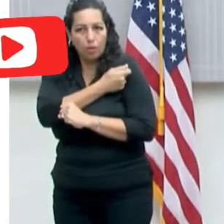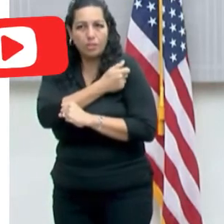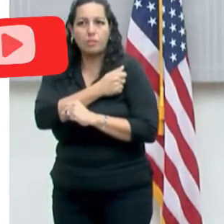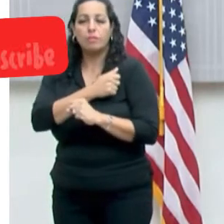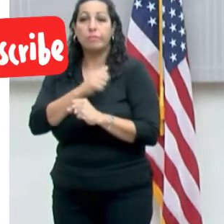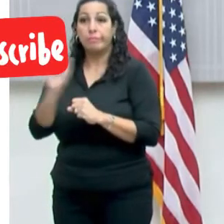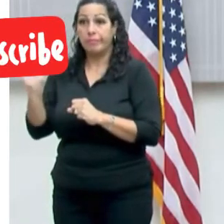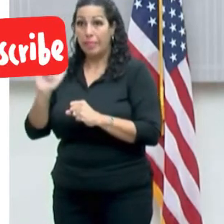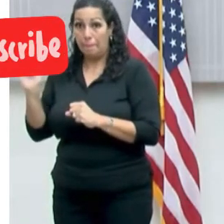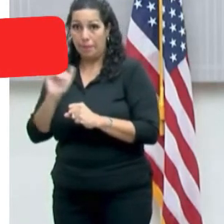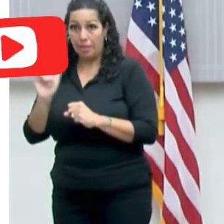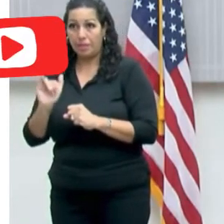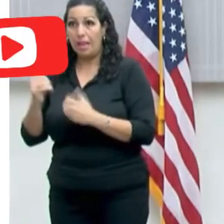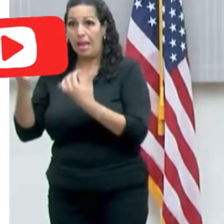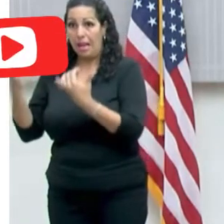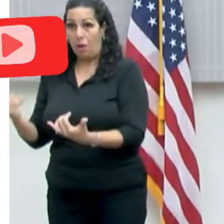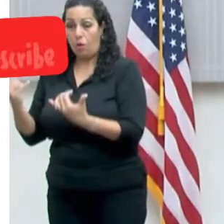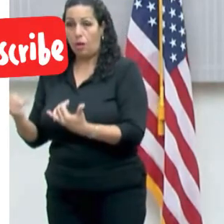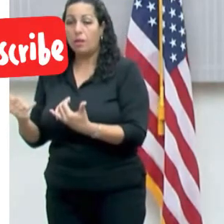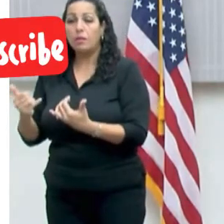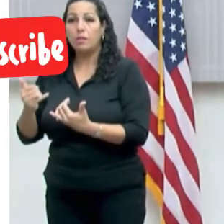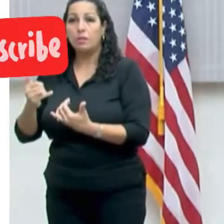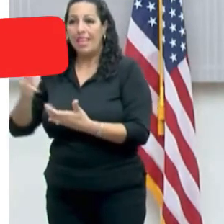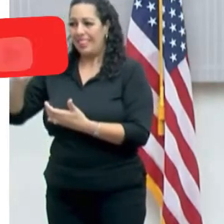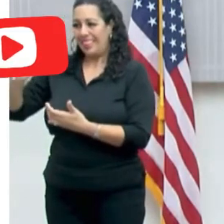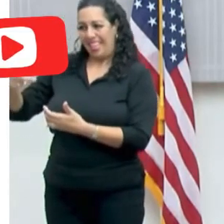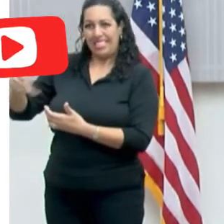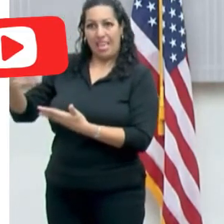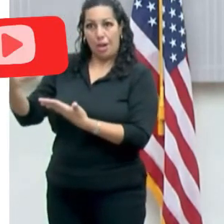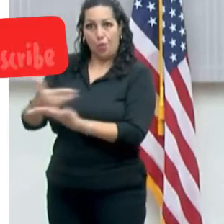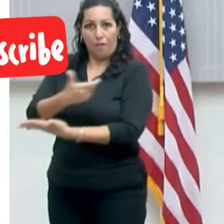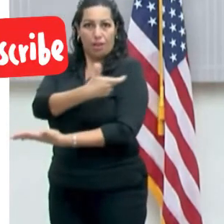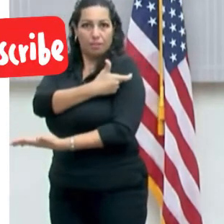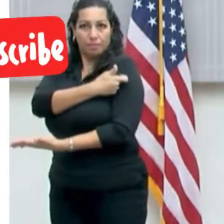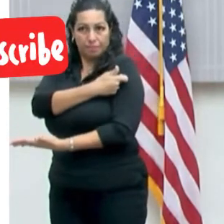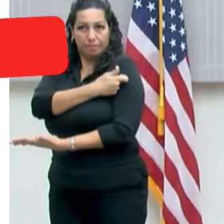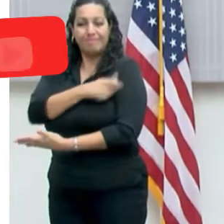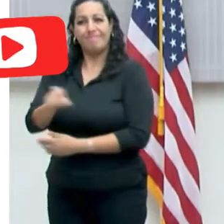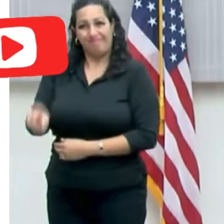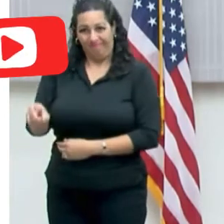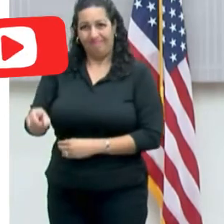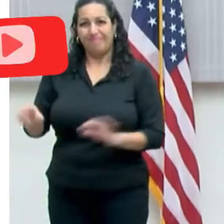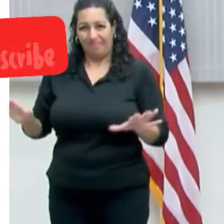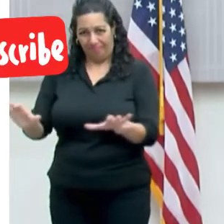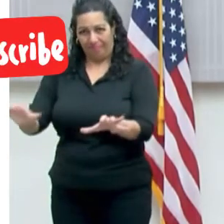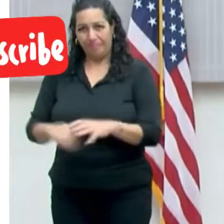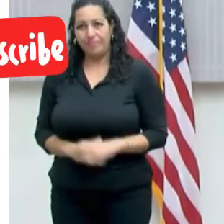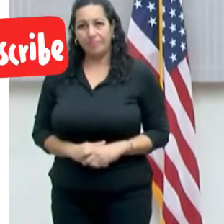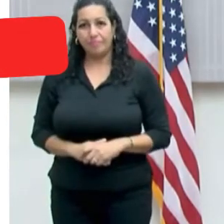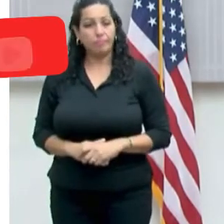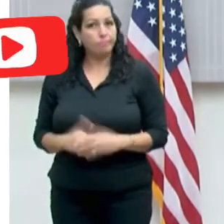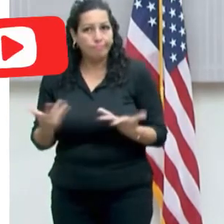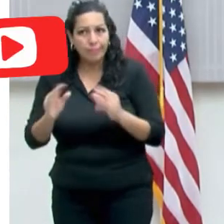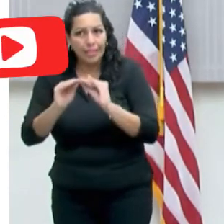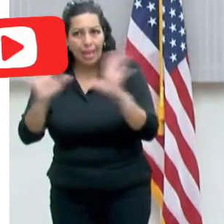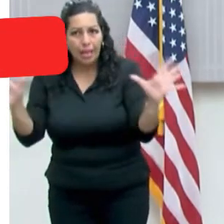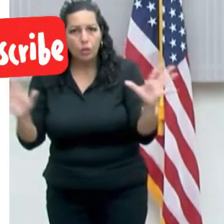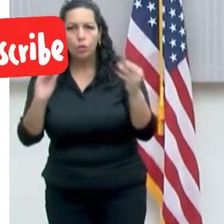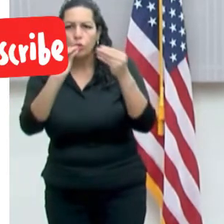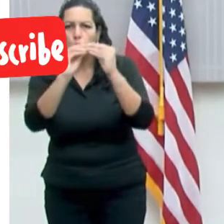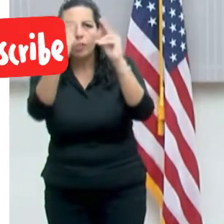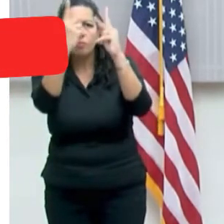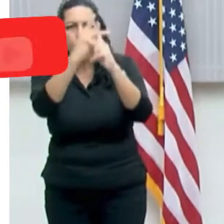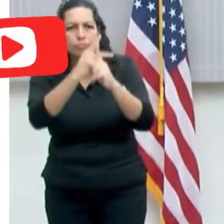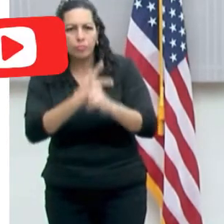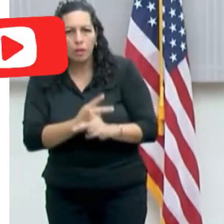terceras dosis para personas inmunocomprometidas. Todos debemos vacunarnos. Las estadísticas son claras. La